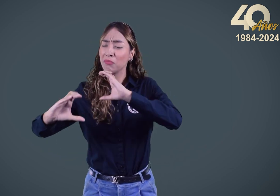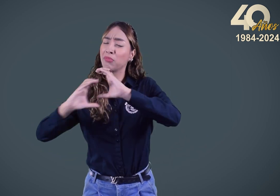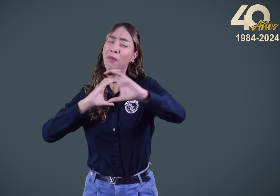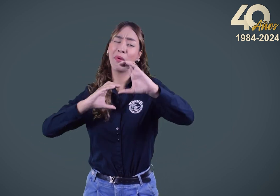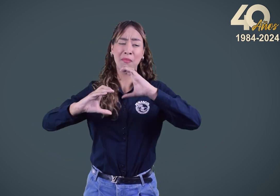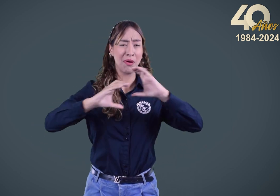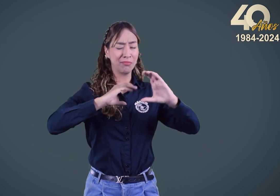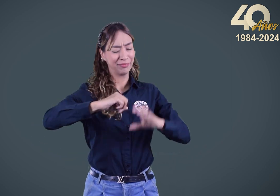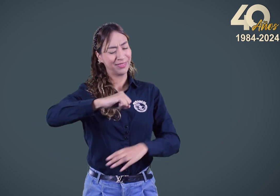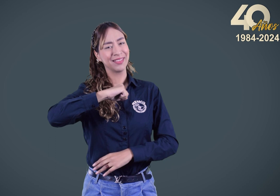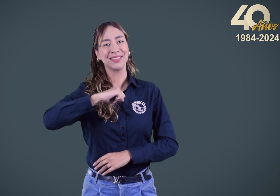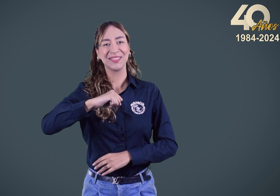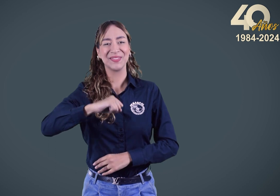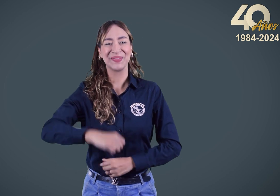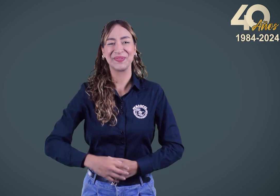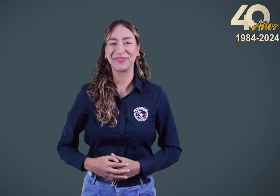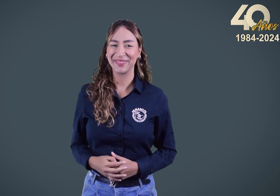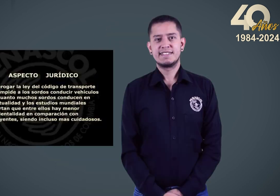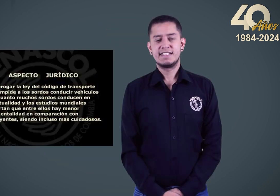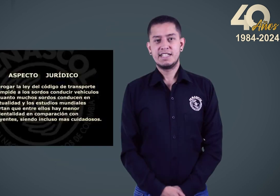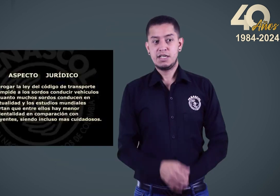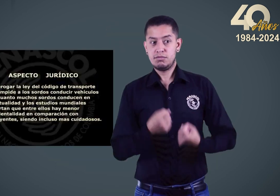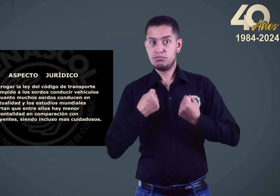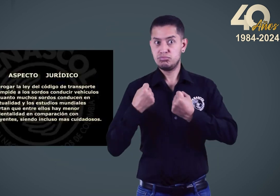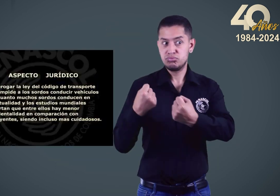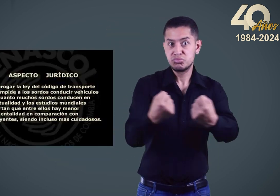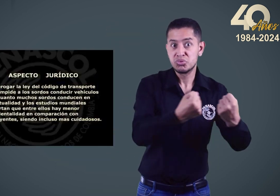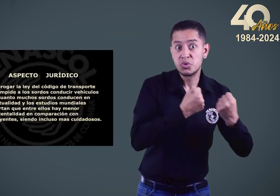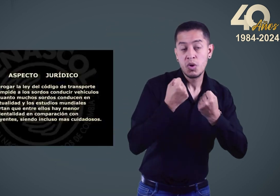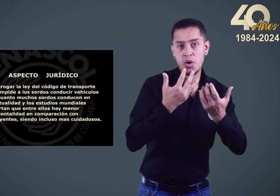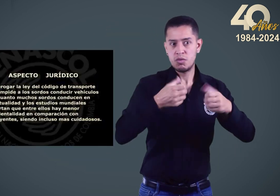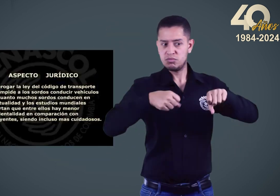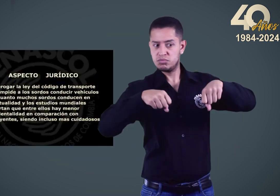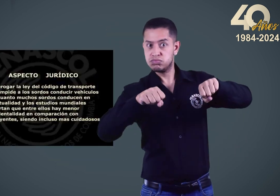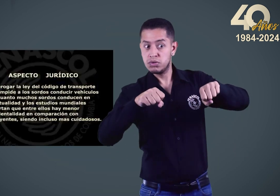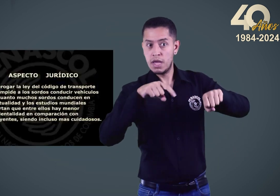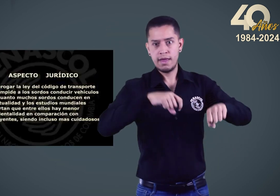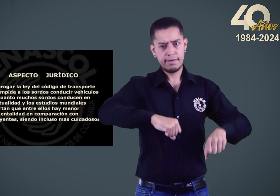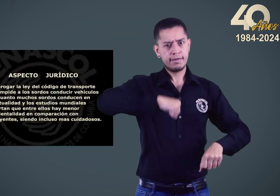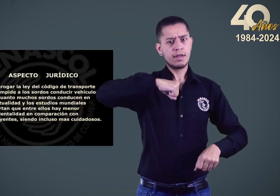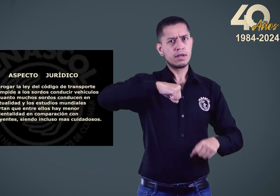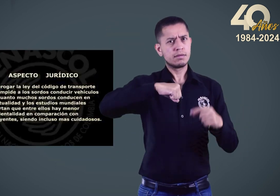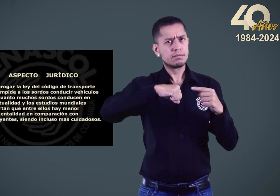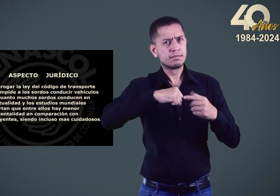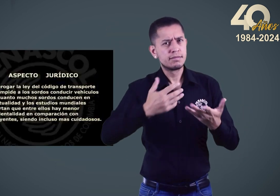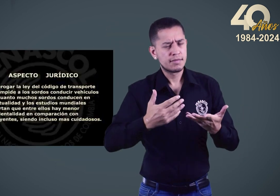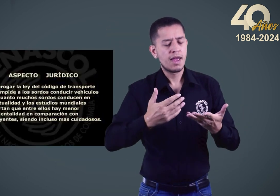oralizar, viendo así las diferentes formas de comunicación como un derecho. La conducción de vehículos y su derecho